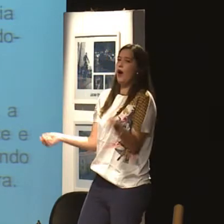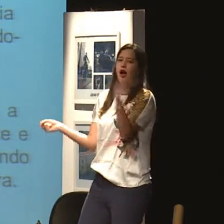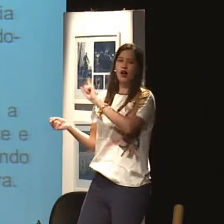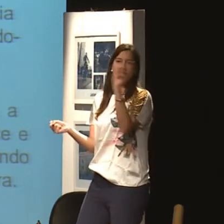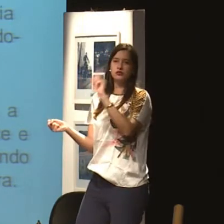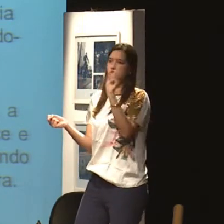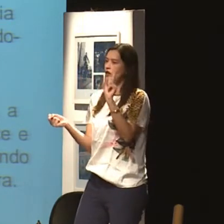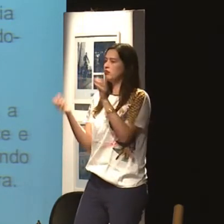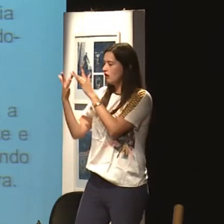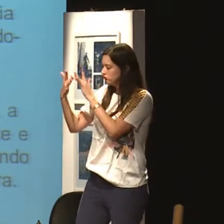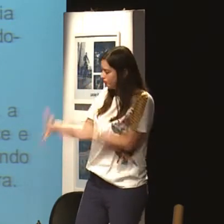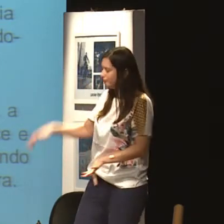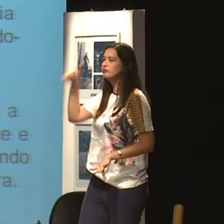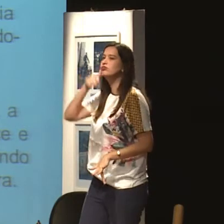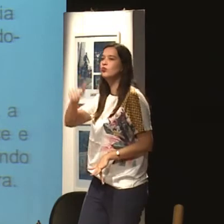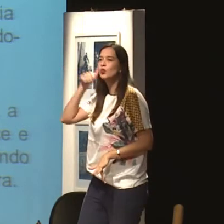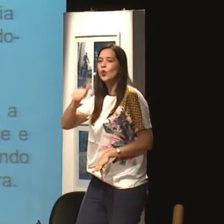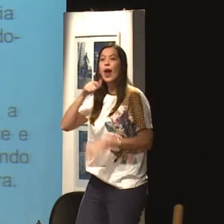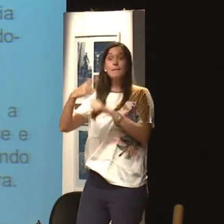Alguns homens não aceitam o fim do relacionamento.